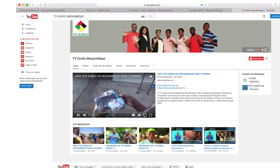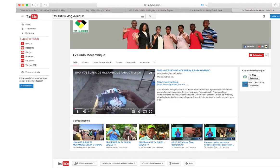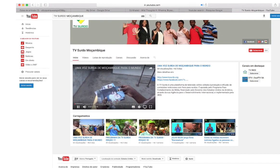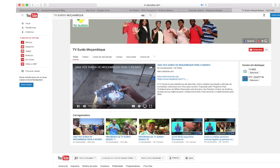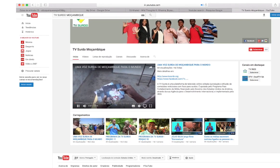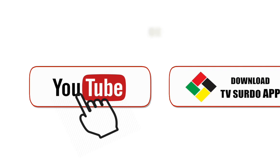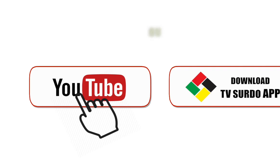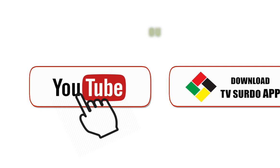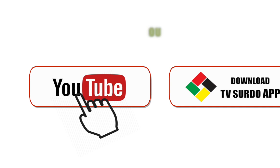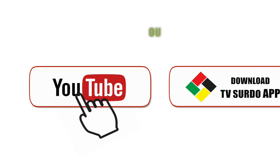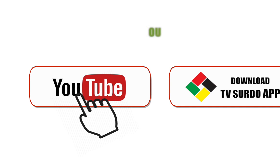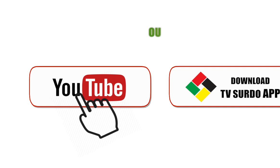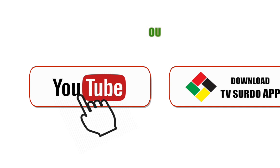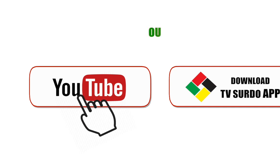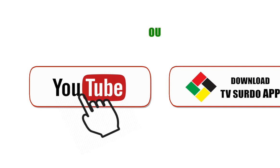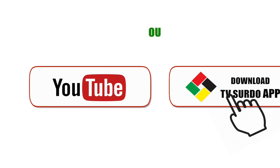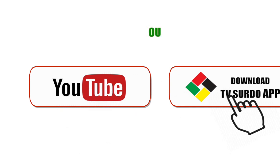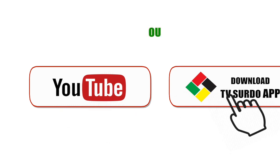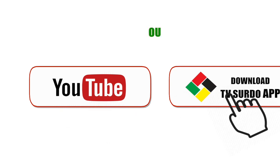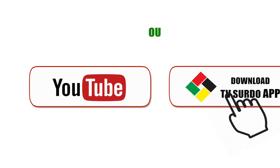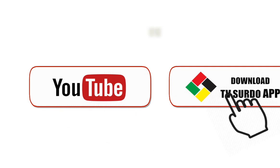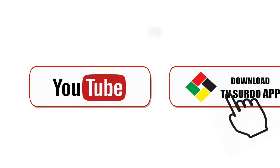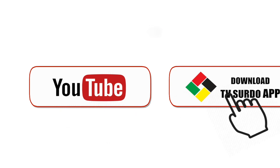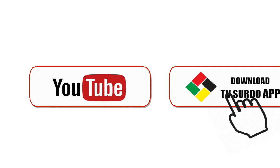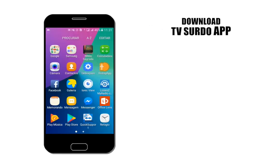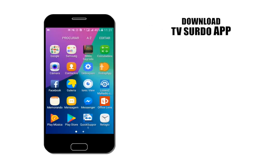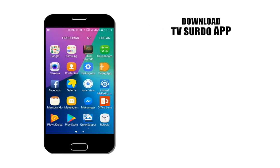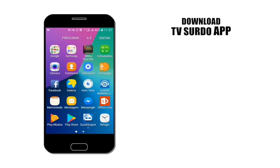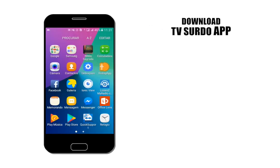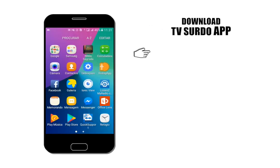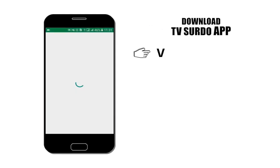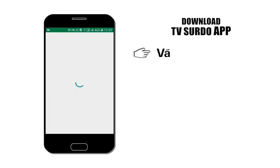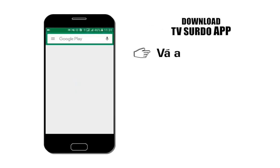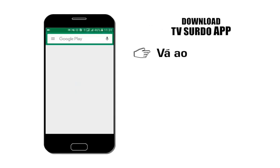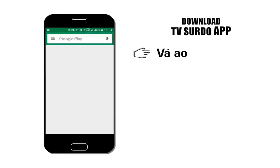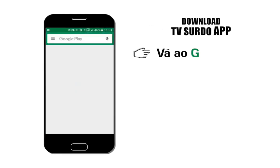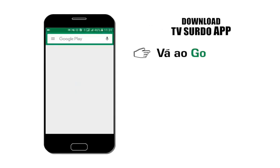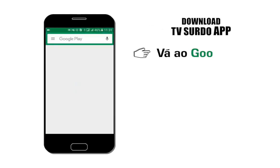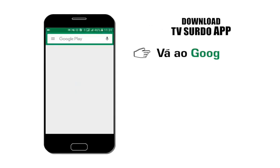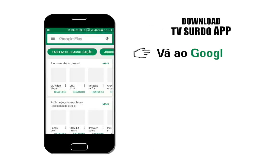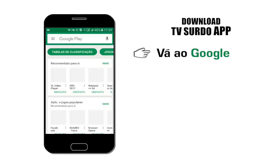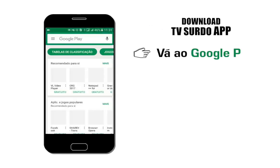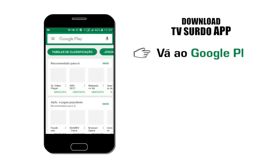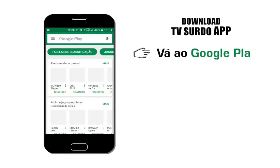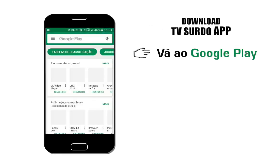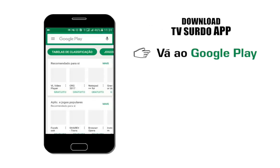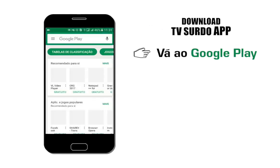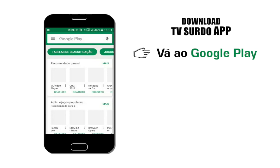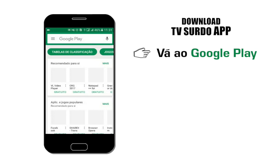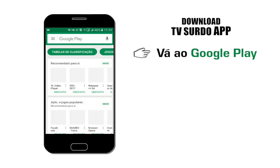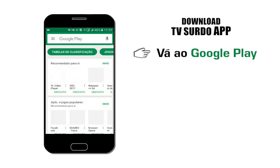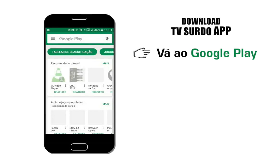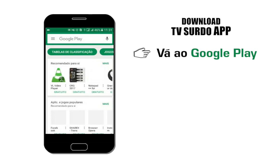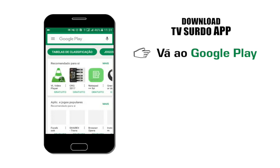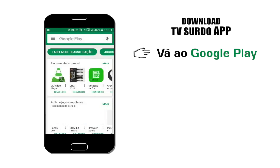Você pode também baixar o aplicativo móvel. Pegue no seu telemóvel e vá ao Google Play.